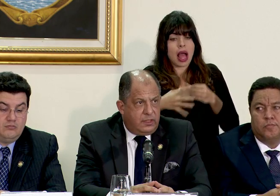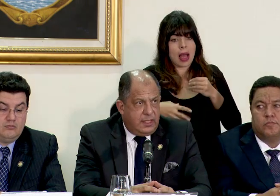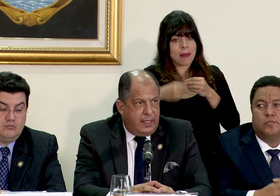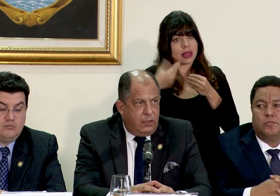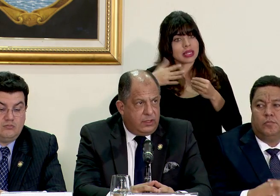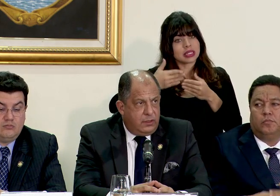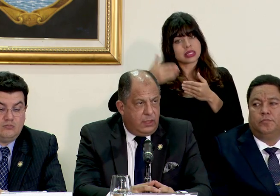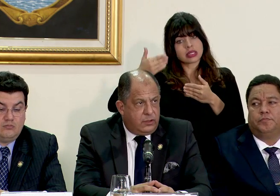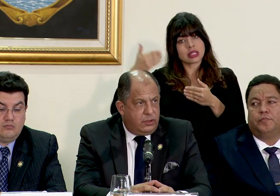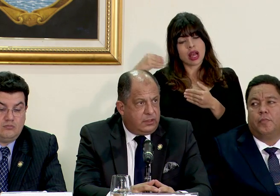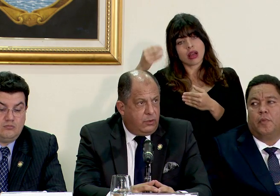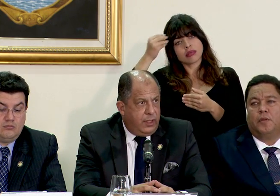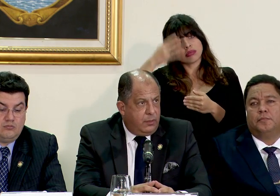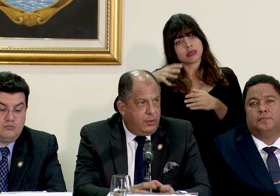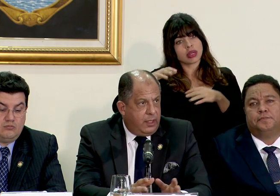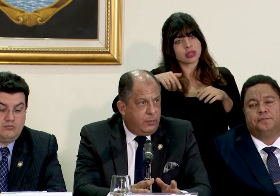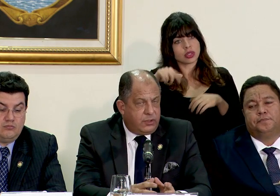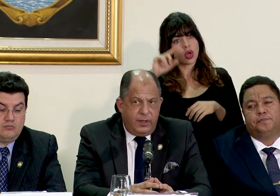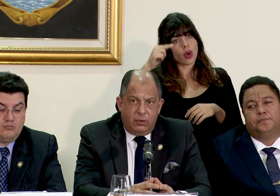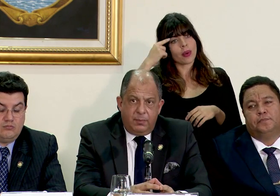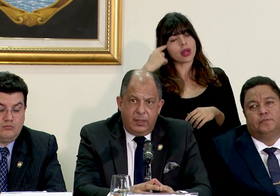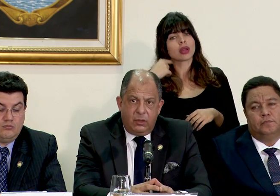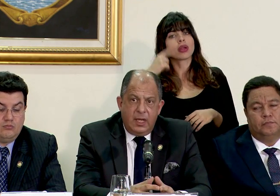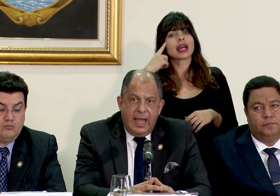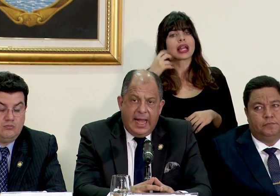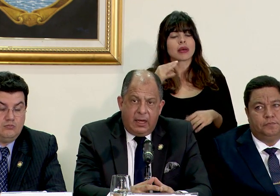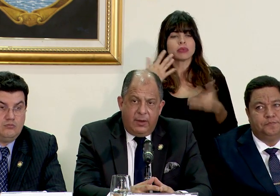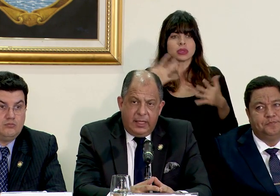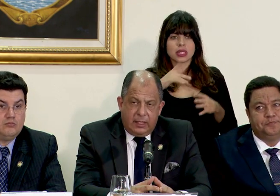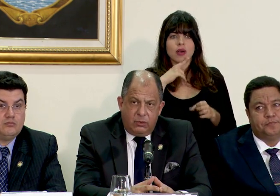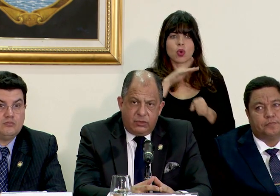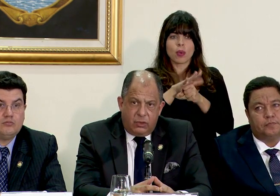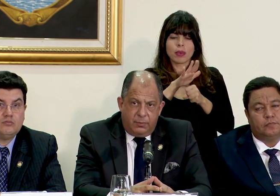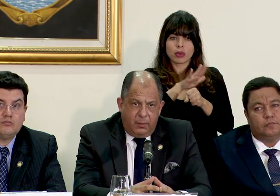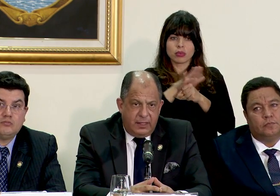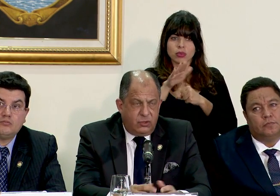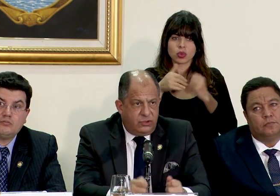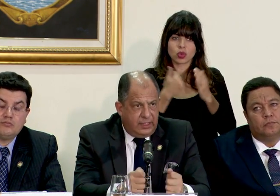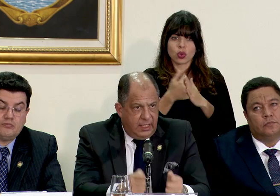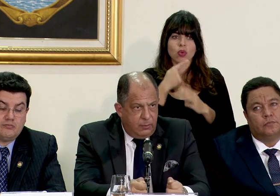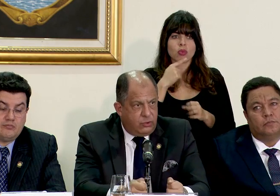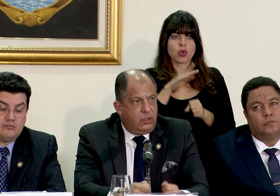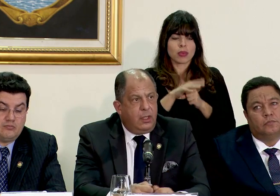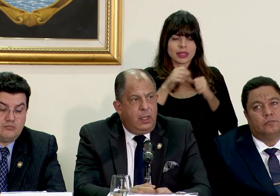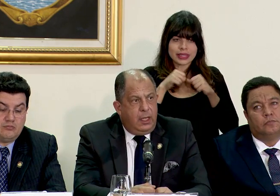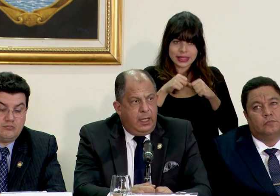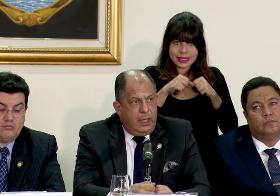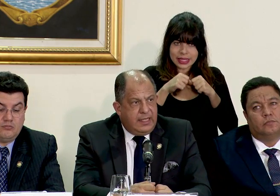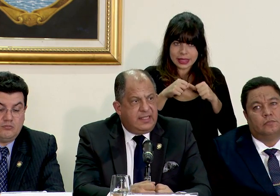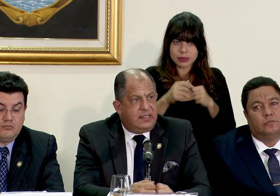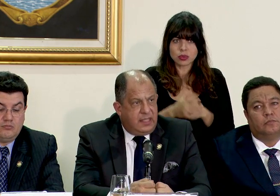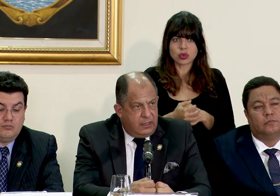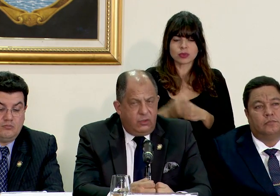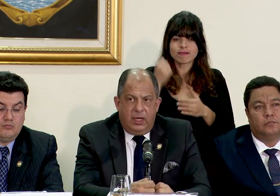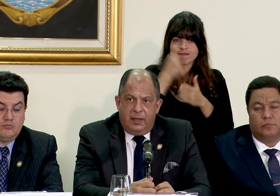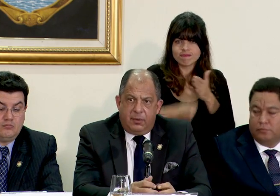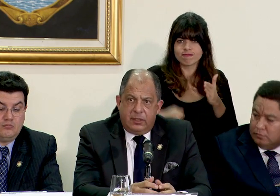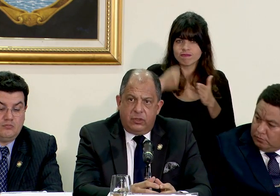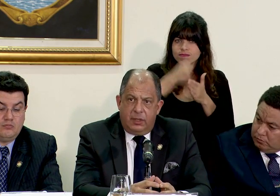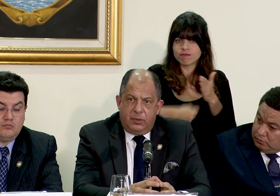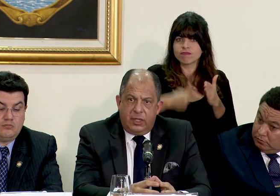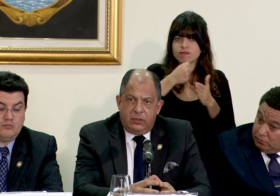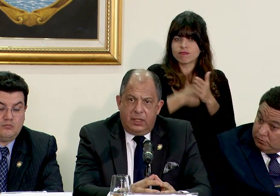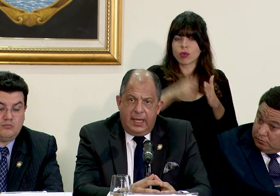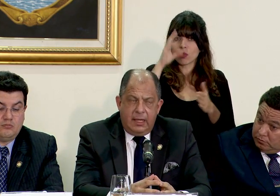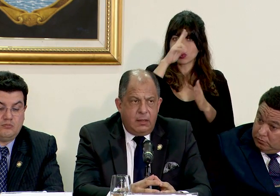hemos señalado ha sido la acción de este gobierno pero creemos haber cumplido a cabalidad con nuestro compromiso seguimos insistiendo en la